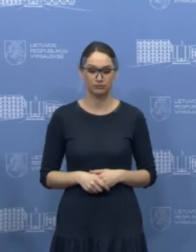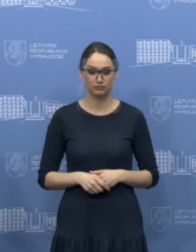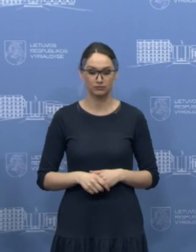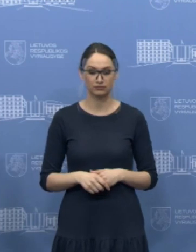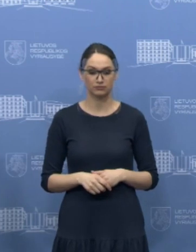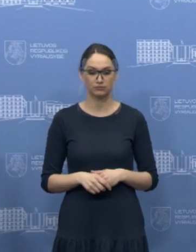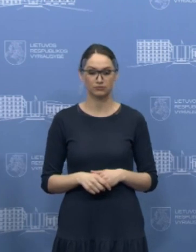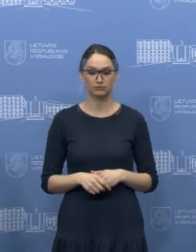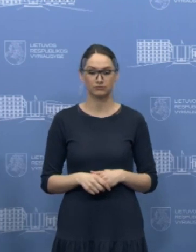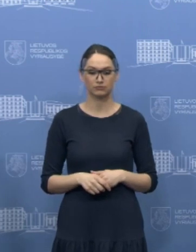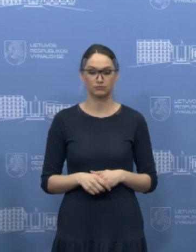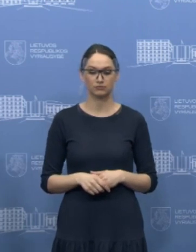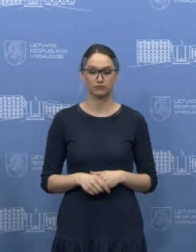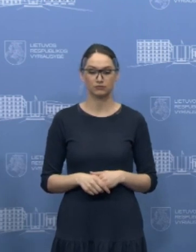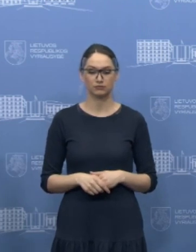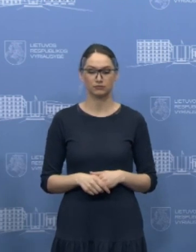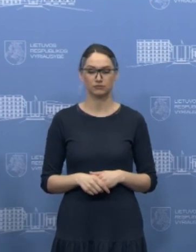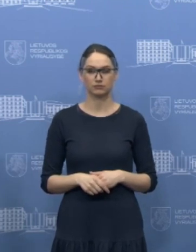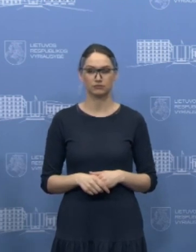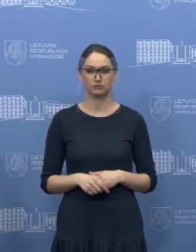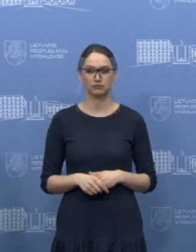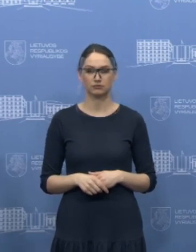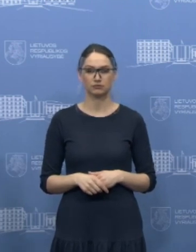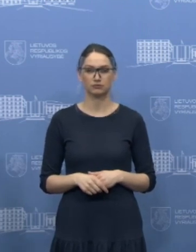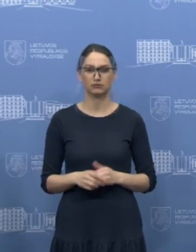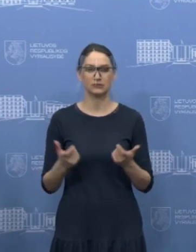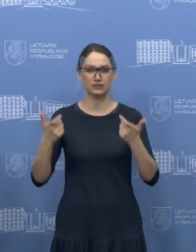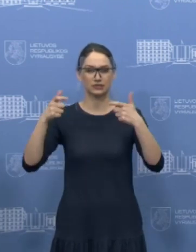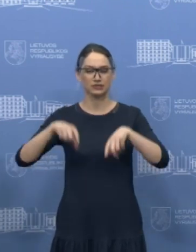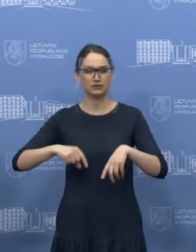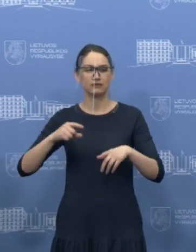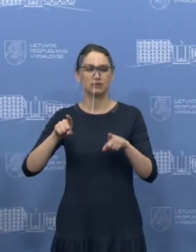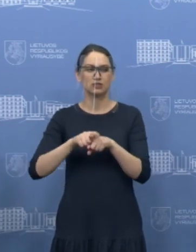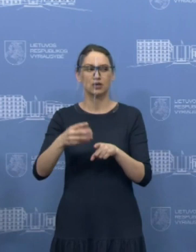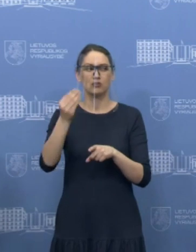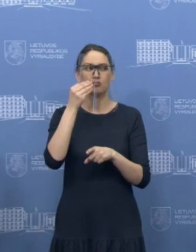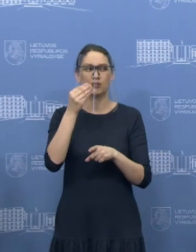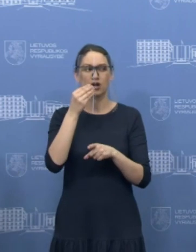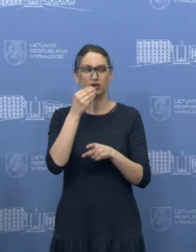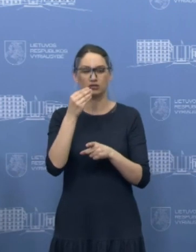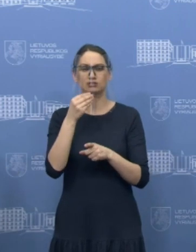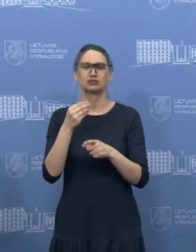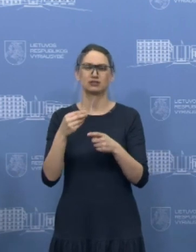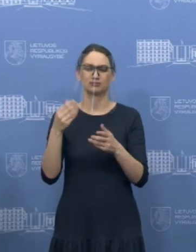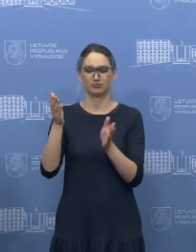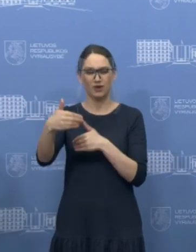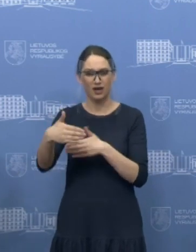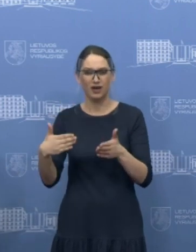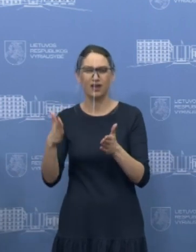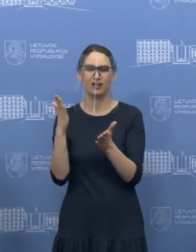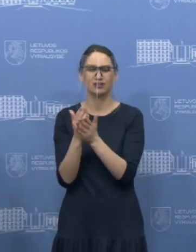Savaldybė taip pat, kaip organizuojame maisto davinius, tas dalykas yra labai svarbu